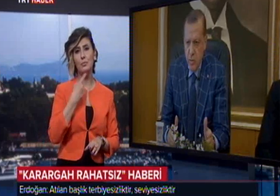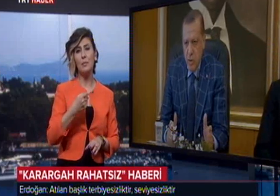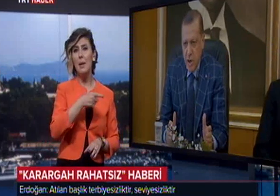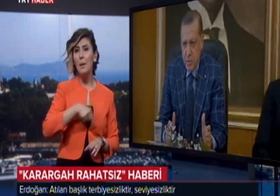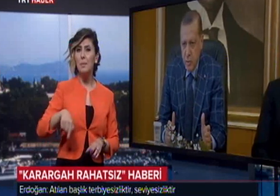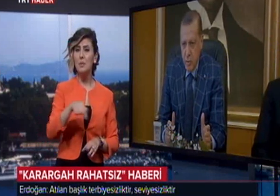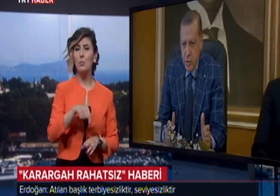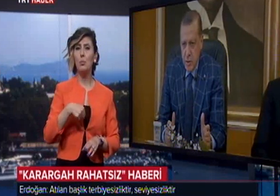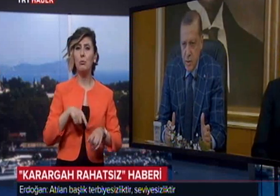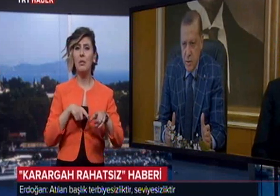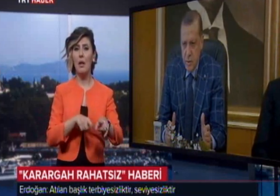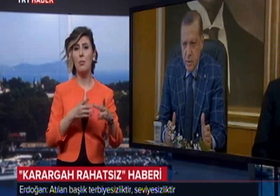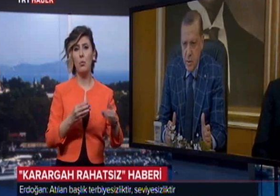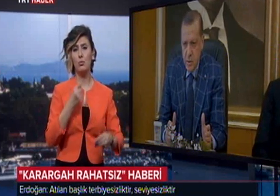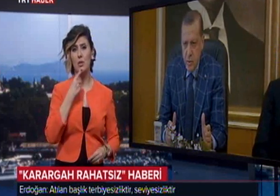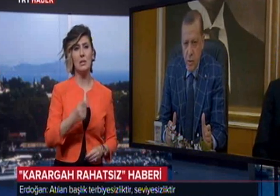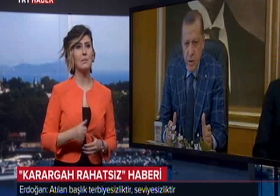Bizler bunun takipçisi olacağız.